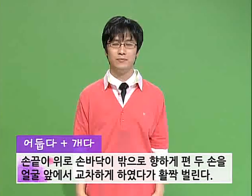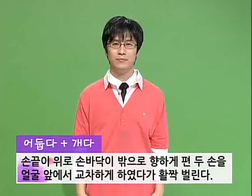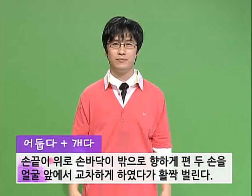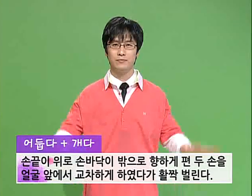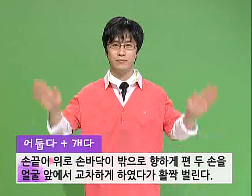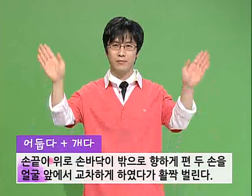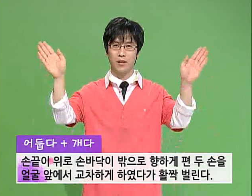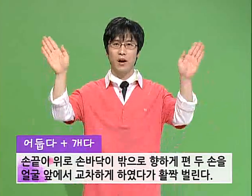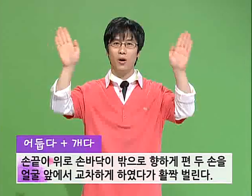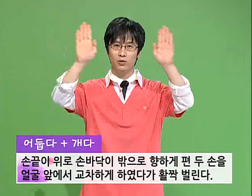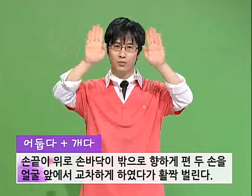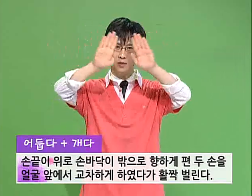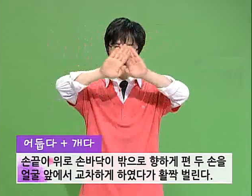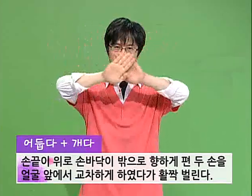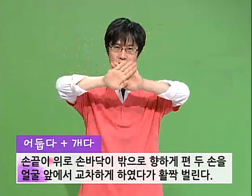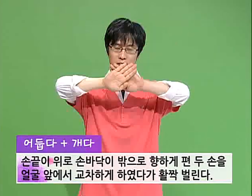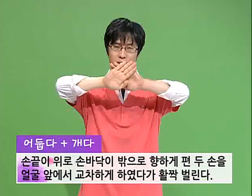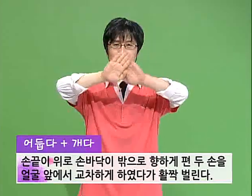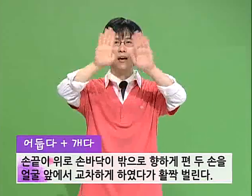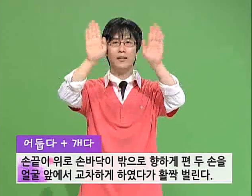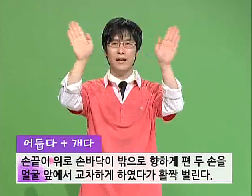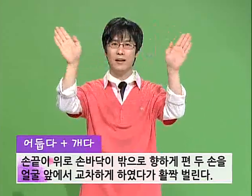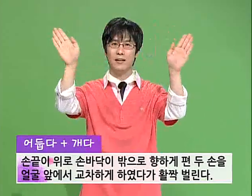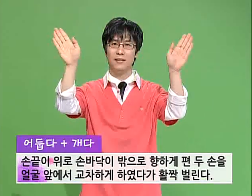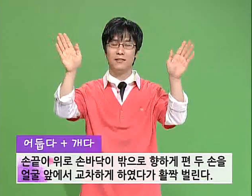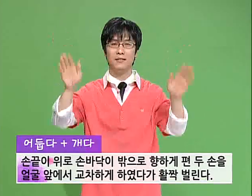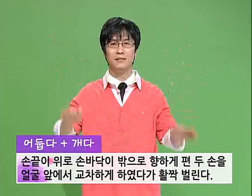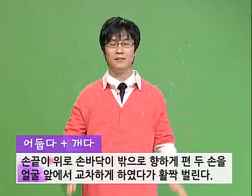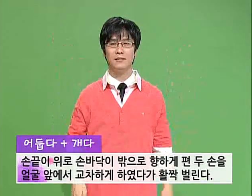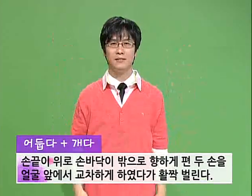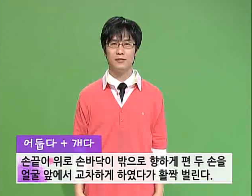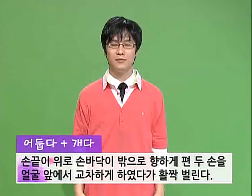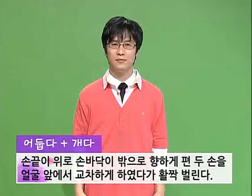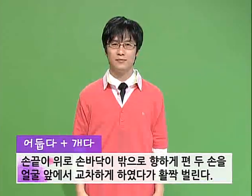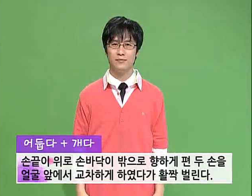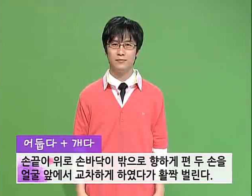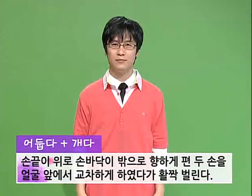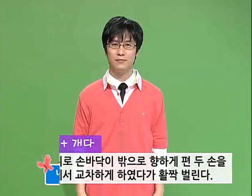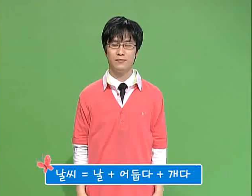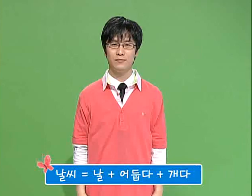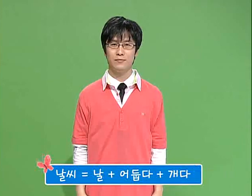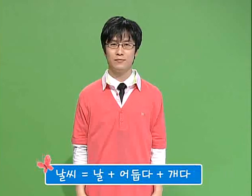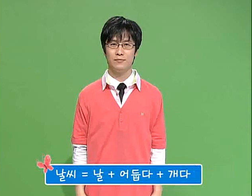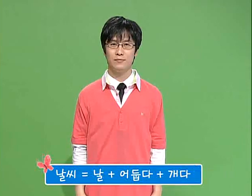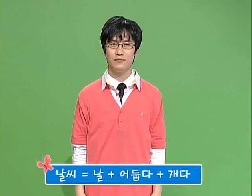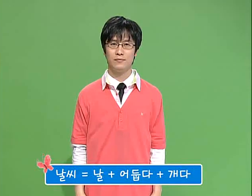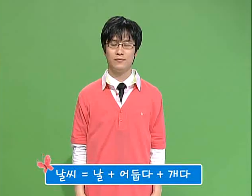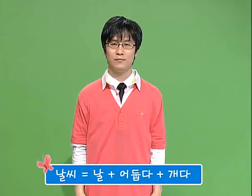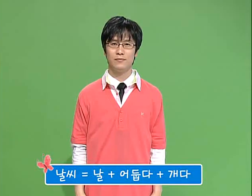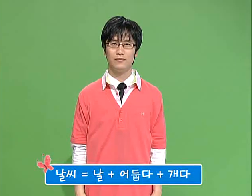어둡다 게다 날씨 날